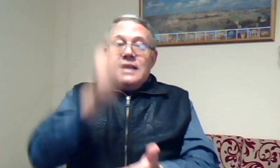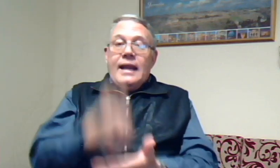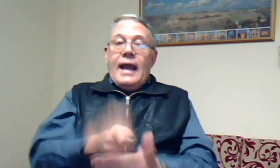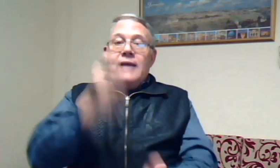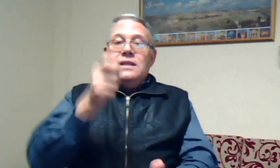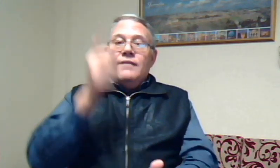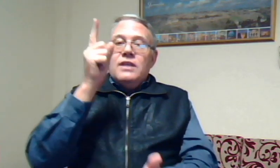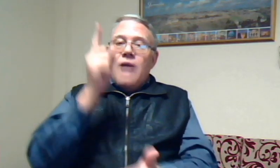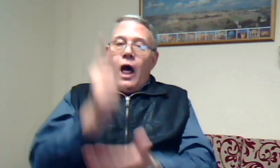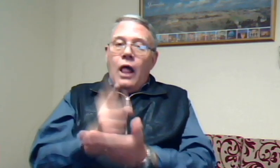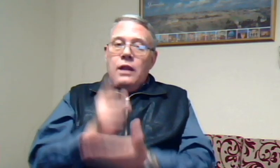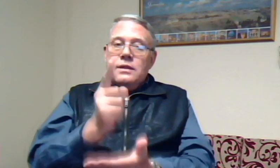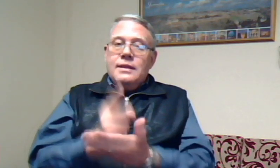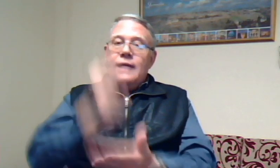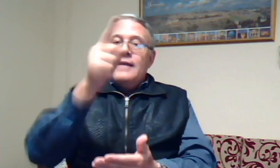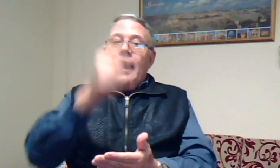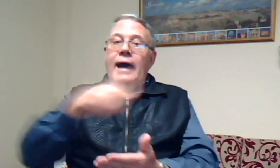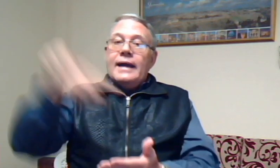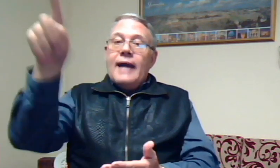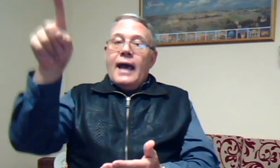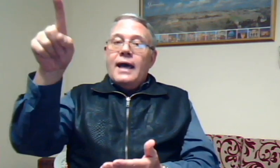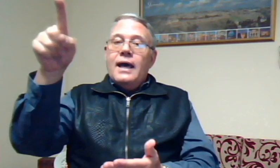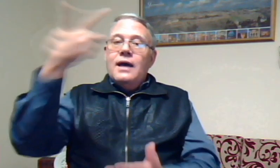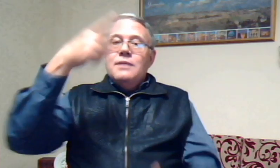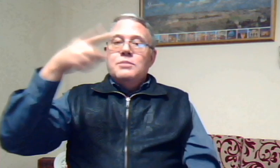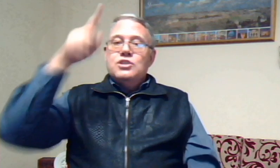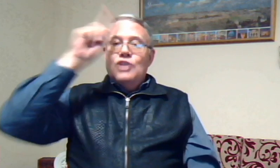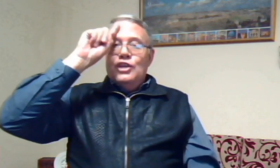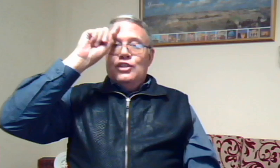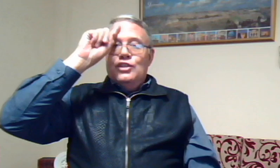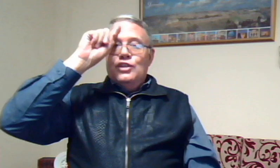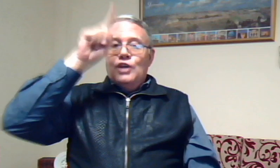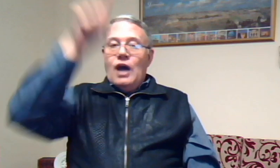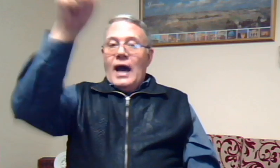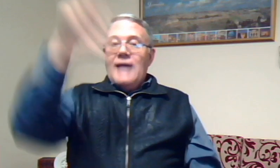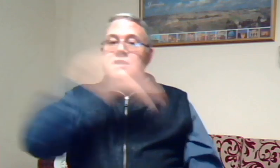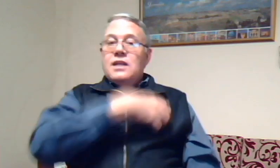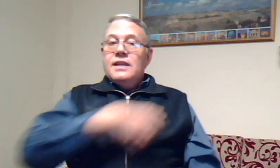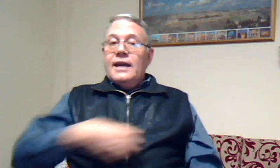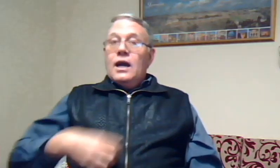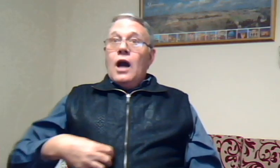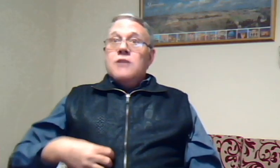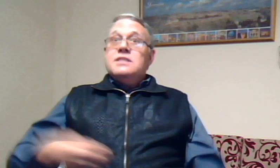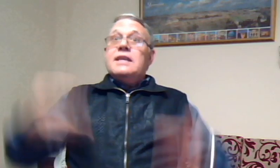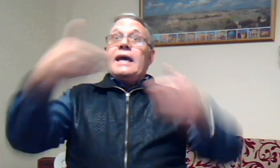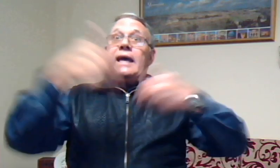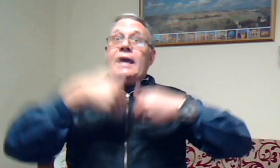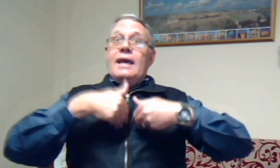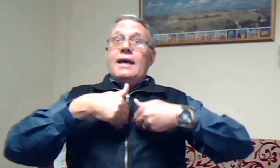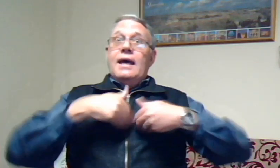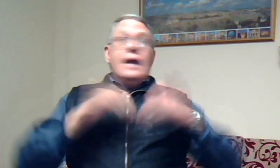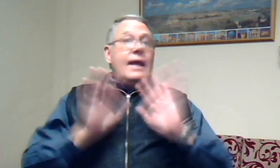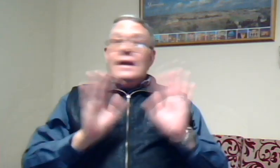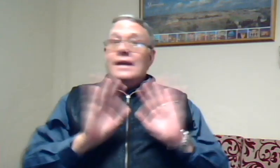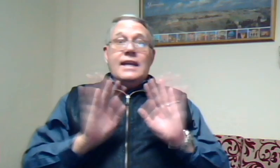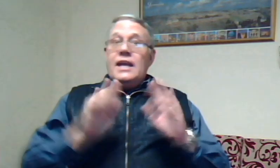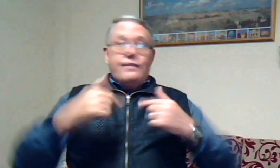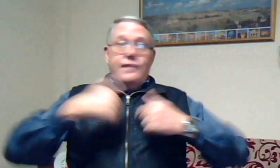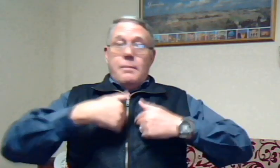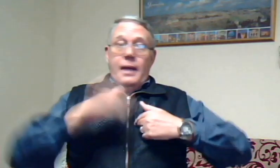rechter wat altyd recht besluit hy sal die kraansie gee nie net vir my